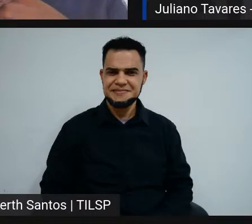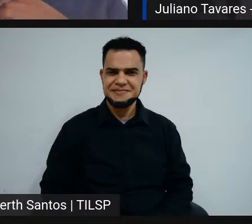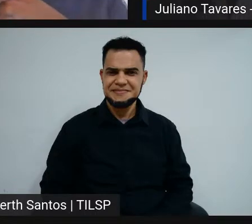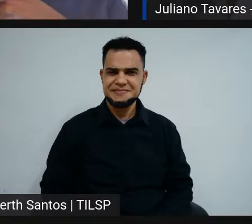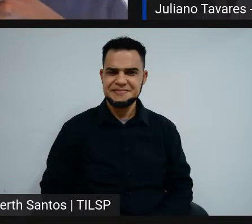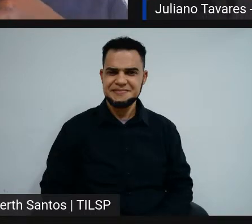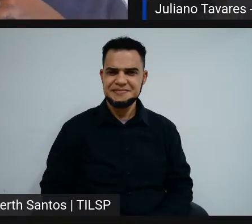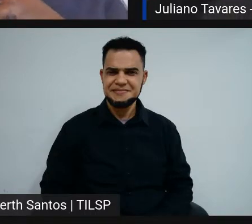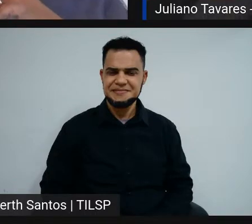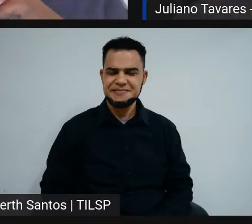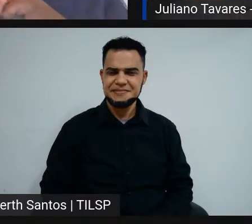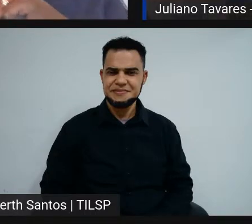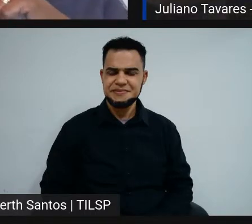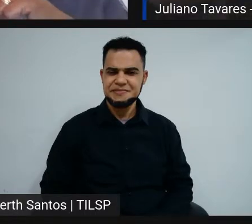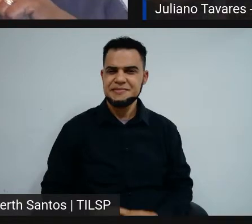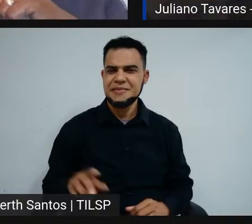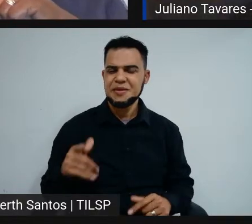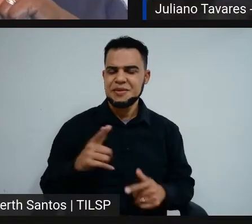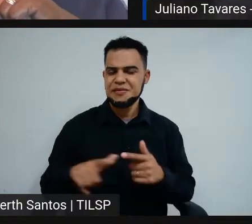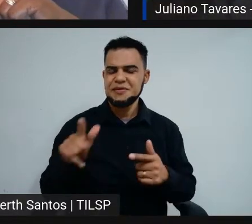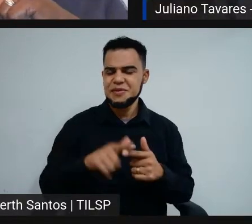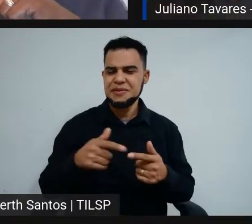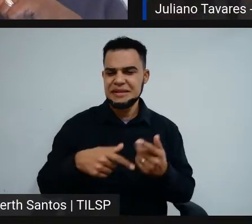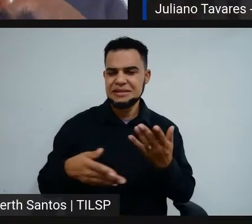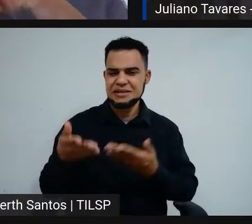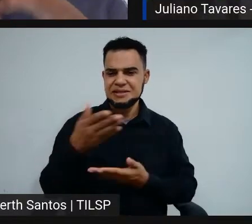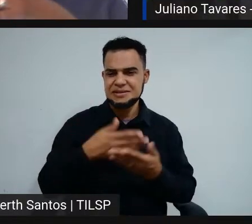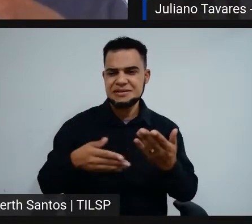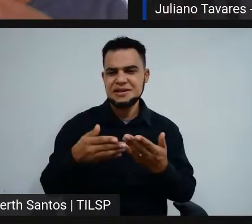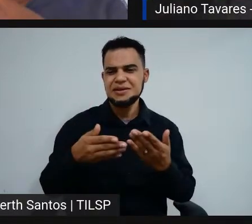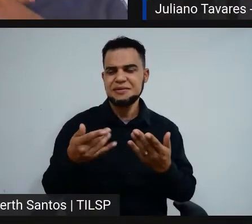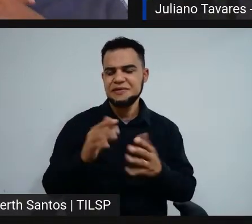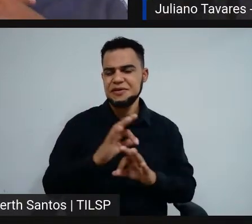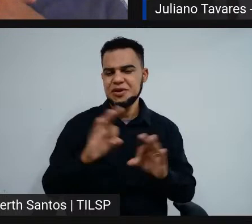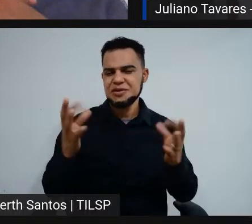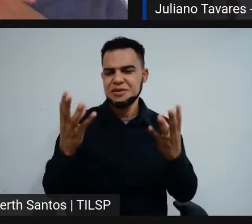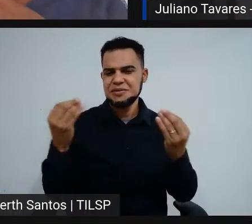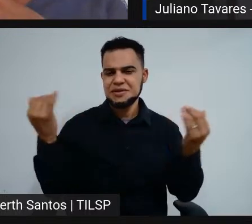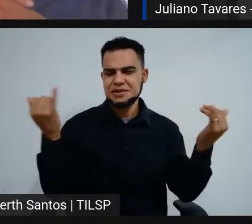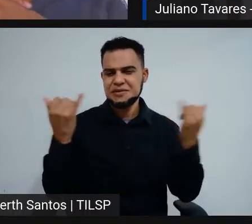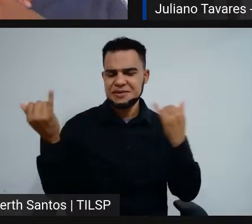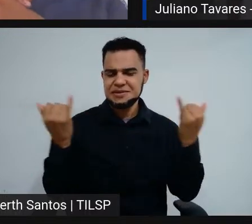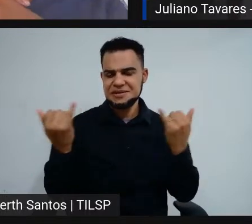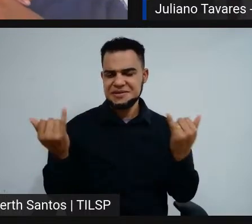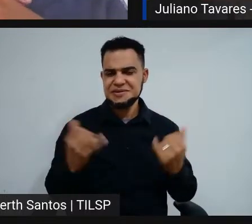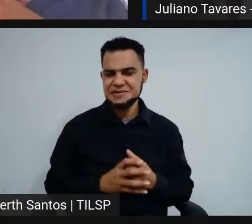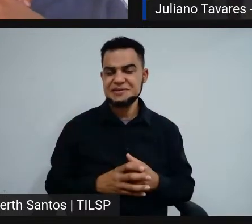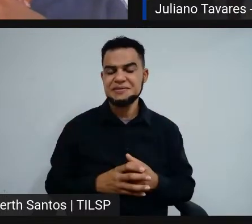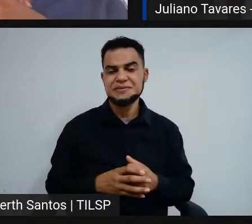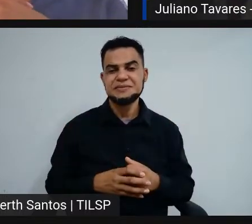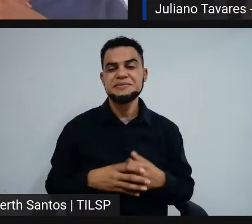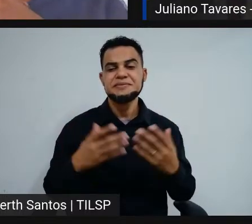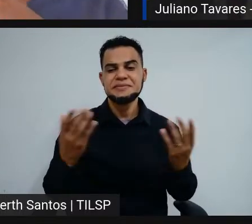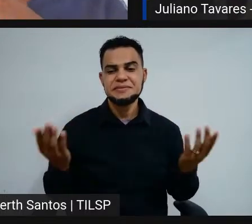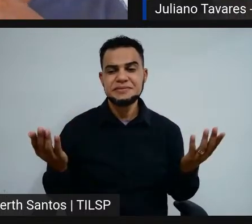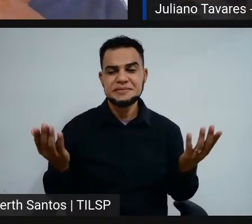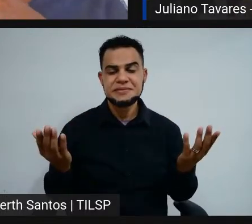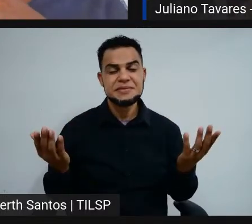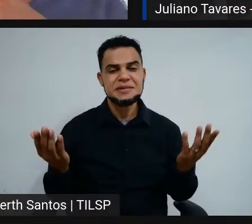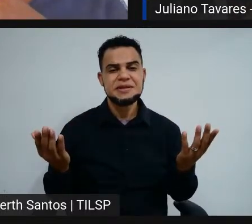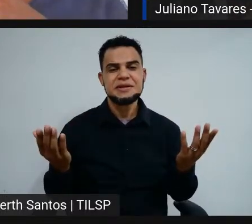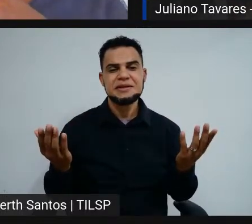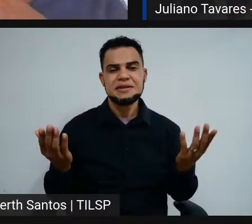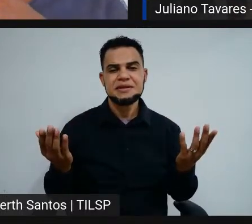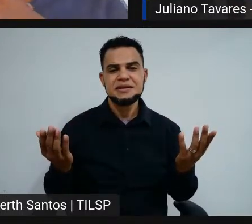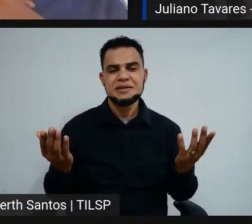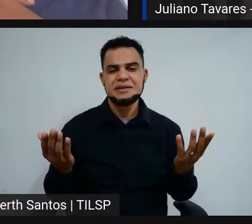probleminha de transmissão aqui, enquanto você estava falando, mas foi ótimo. É muita informação, professora, é muita informação. Mas aí eu vou fazer